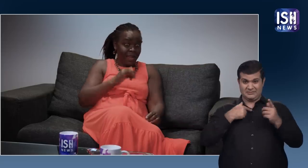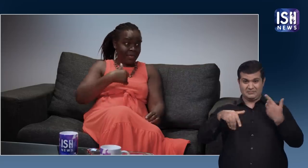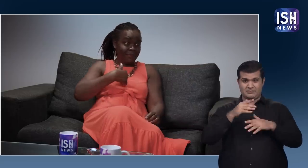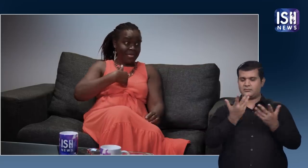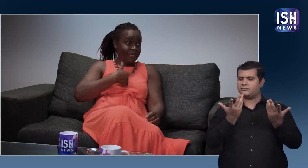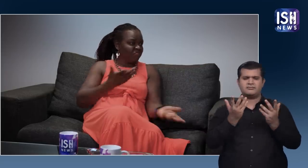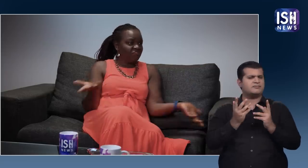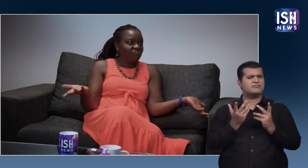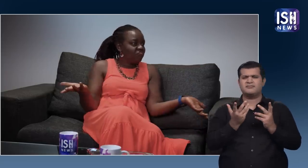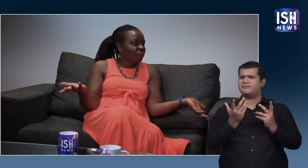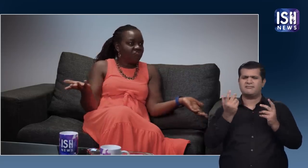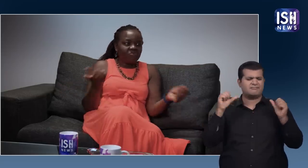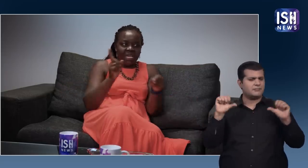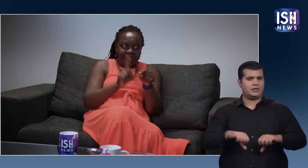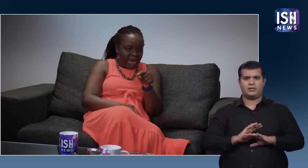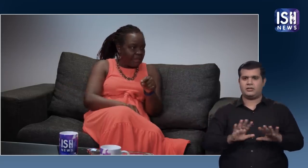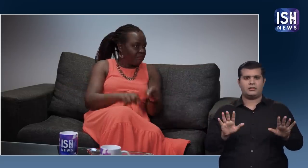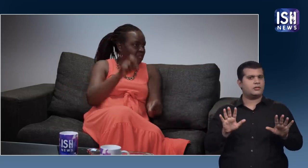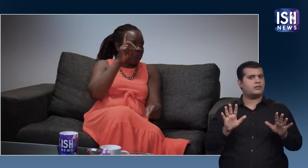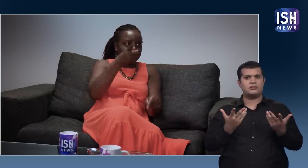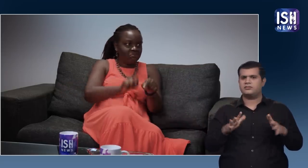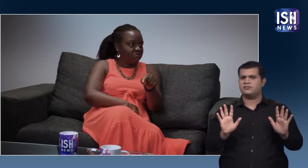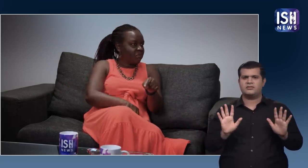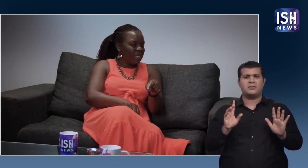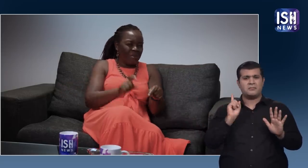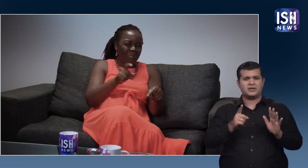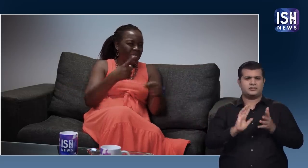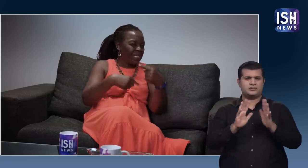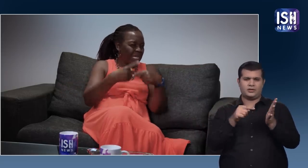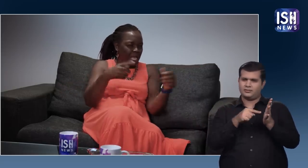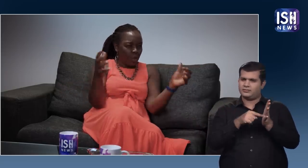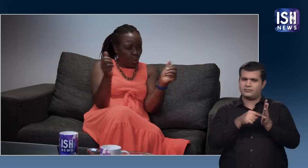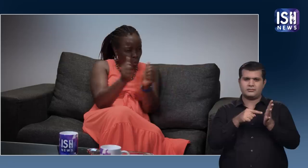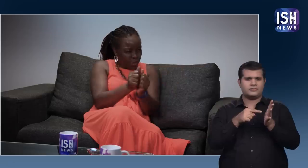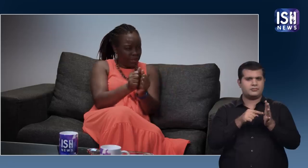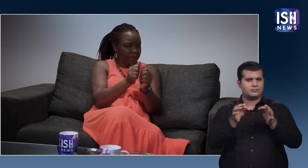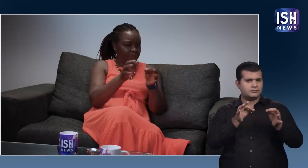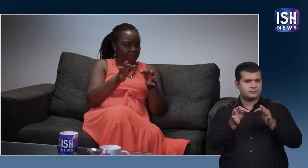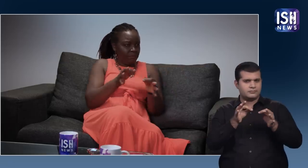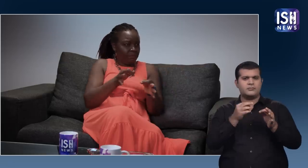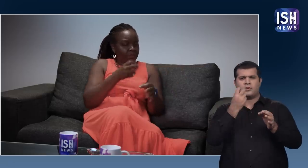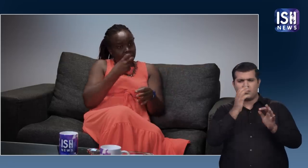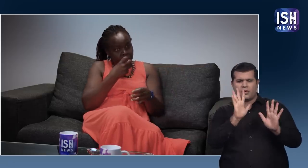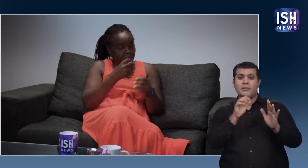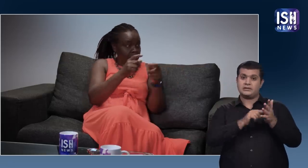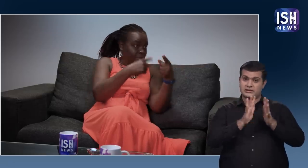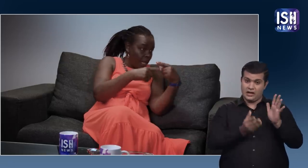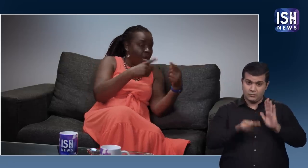तरह नहीं सुन सकते वे बस लाचार है वे नहीं समझ सकते है शिक्षकों को सांकित एक भाशा में समझाने की ज़रूत है सांकित के साथ थोड़ा